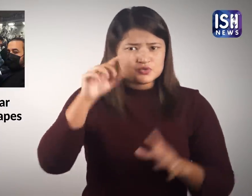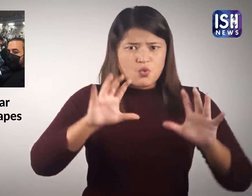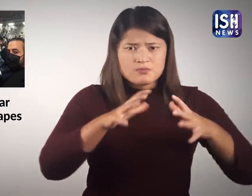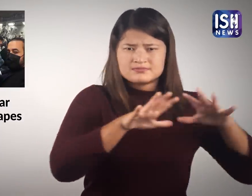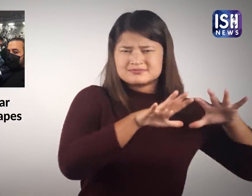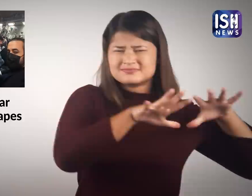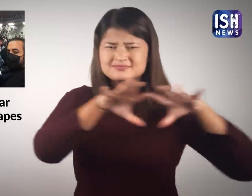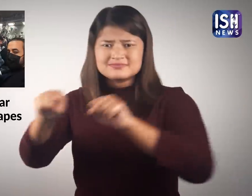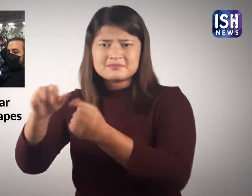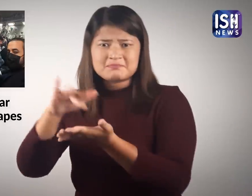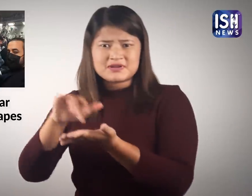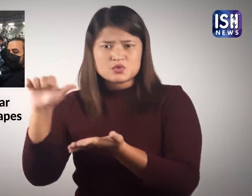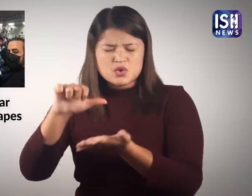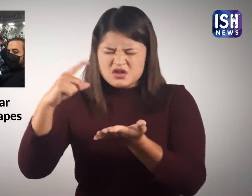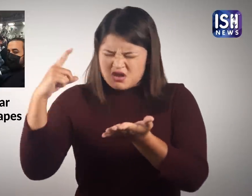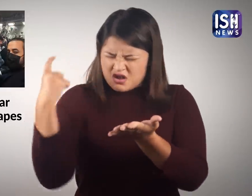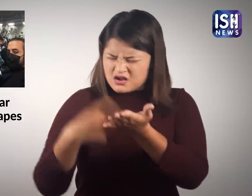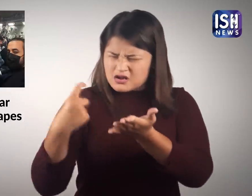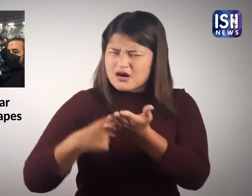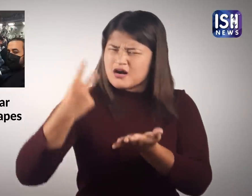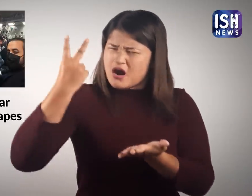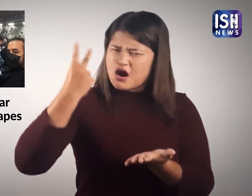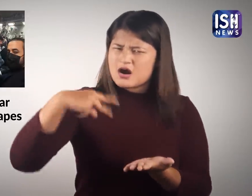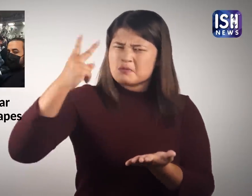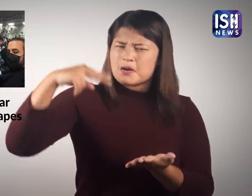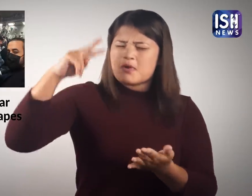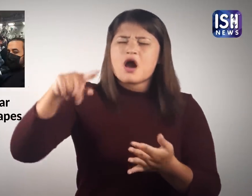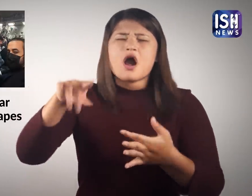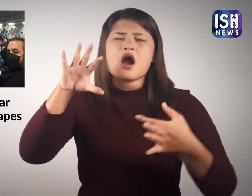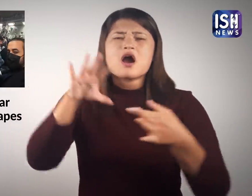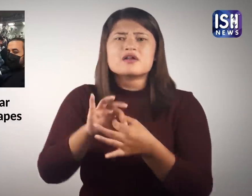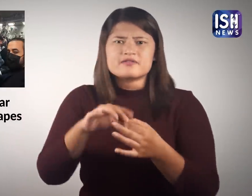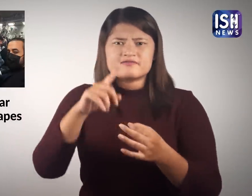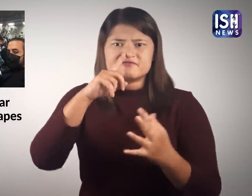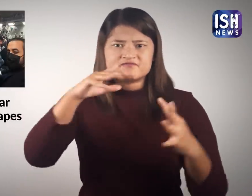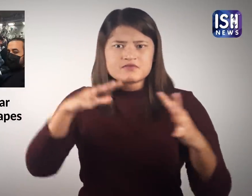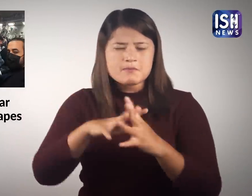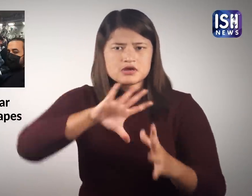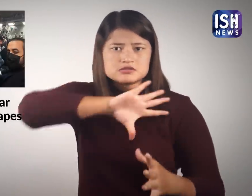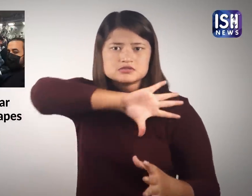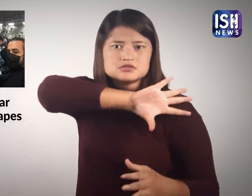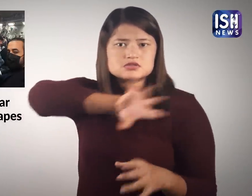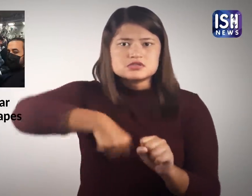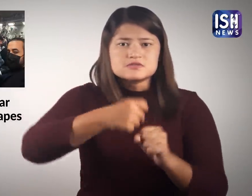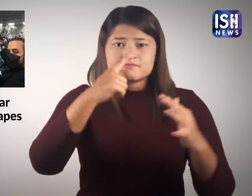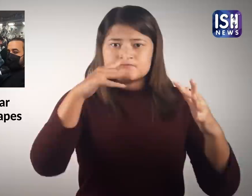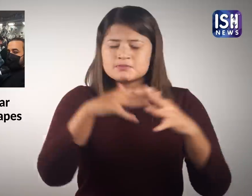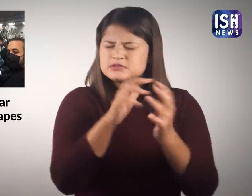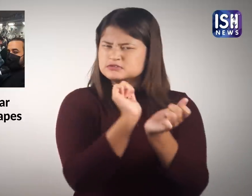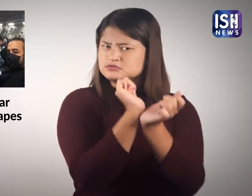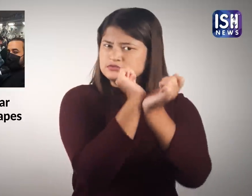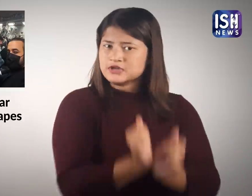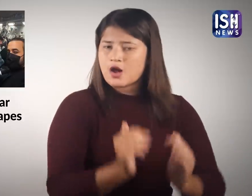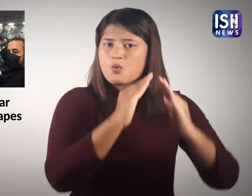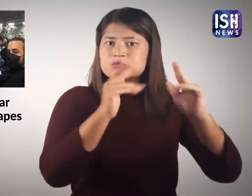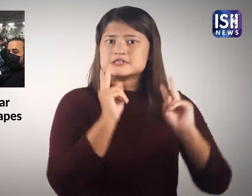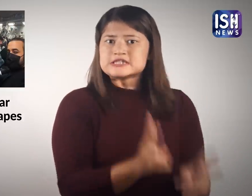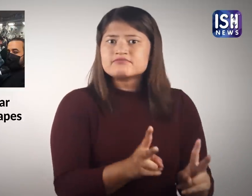तालिबान में महिलाओं के लिए बहुत सक्त नियम है महिलाओं को अकेले सडक पर चलने या स्टेडियम में प्रवेश करने की भी